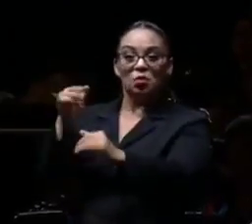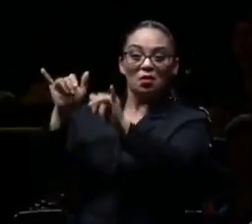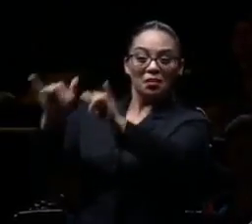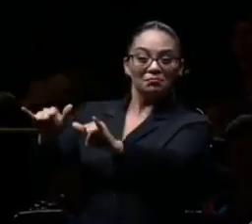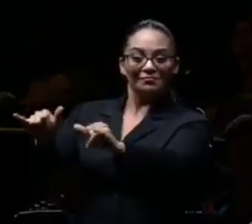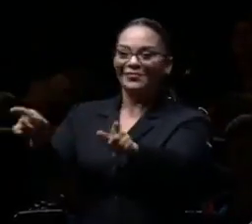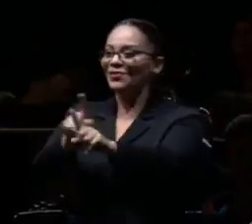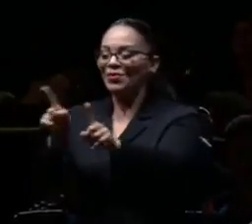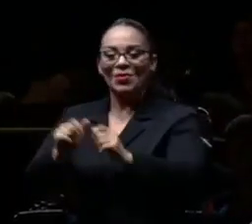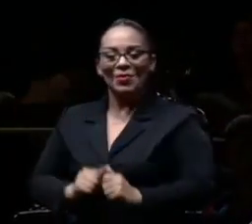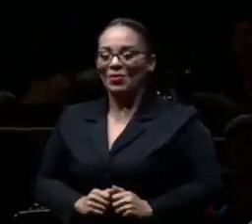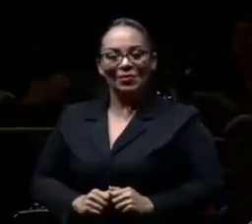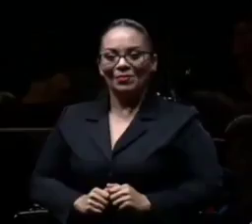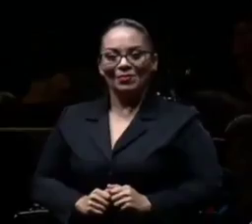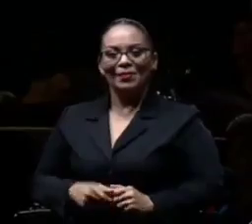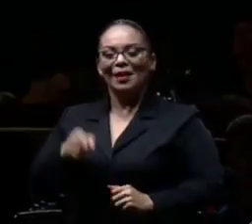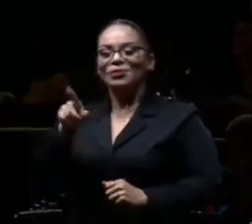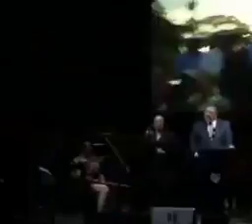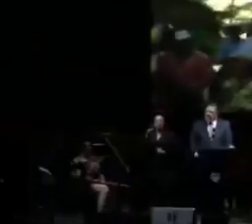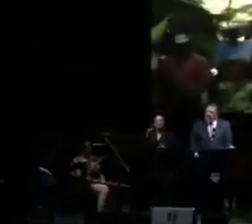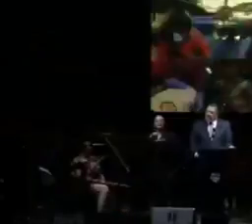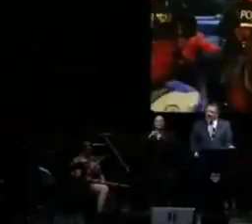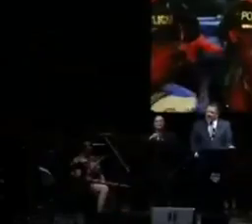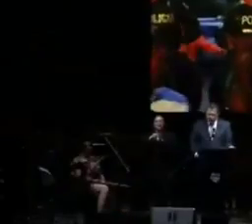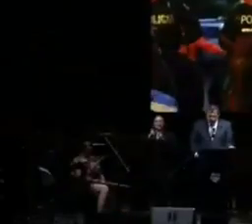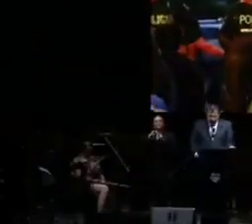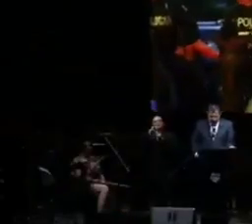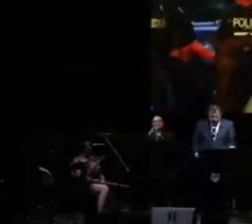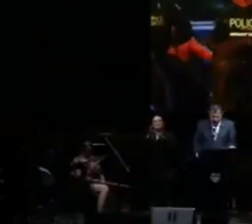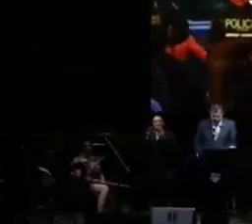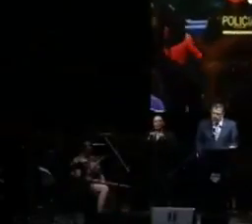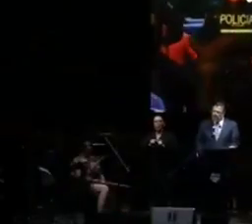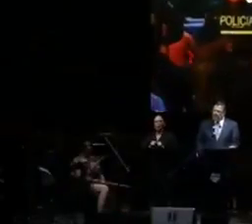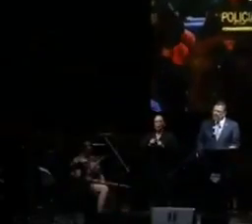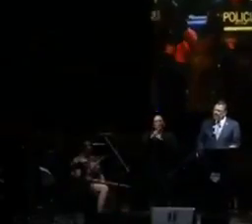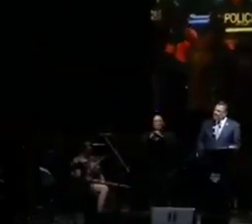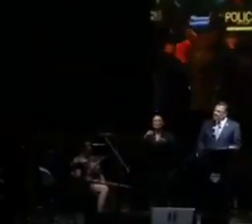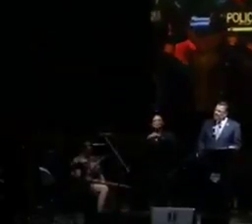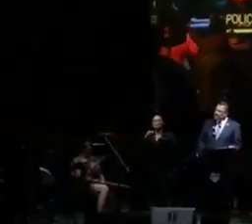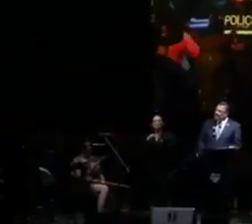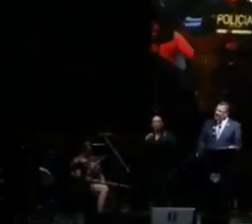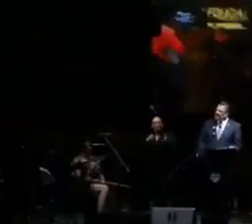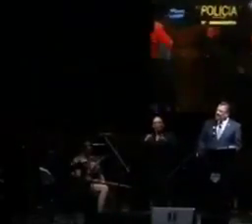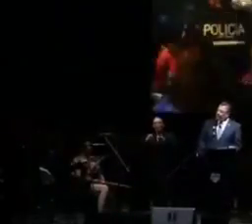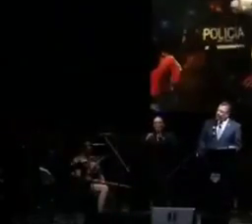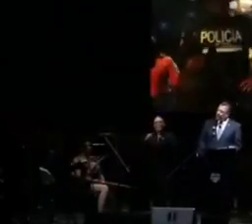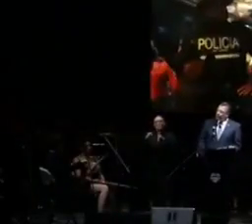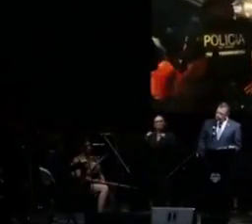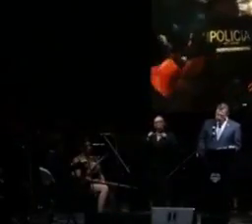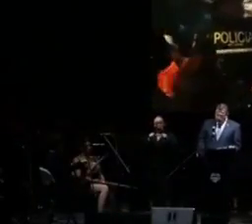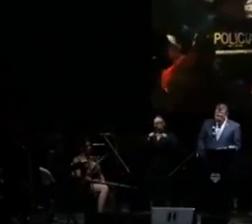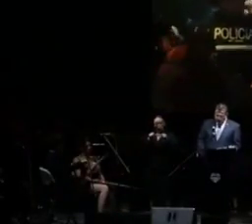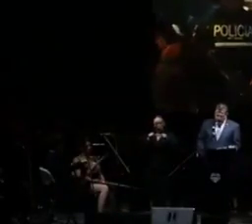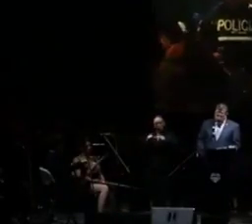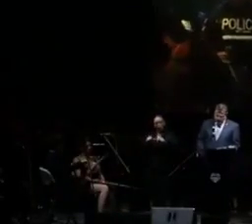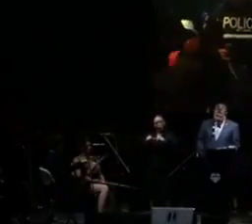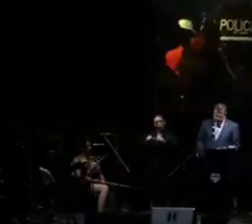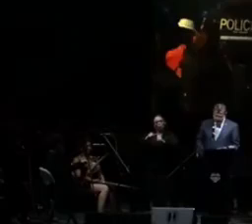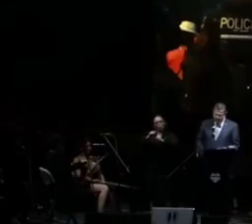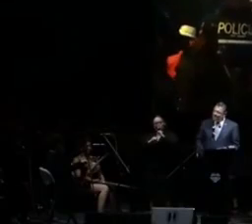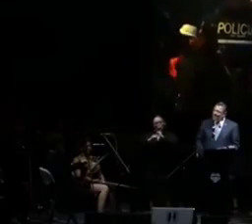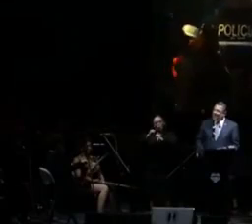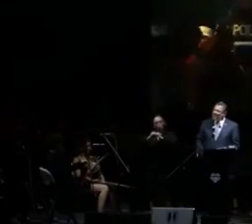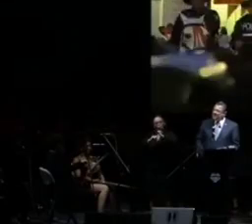no es un destino. La paz es un camino en permanente construcción,